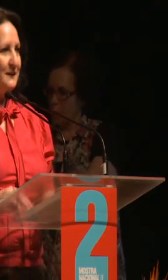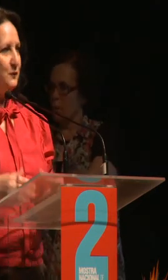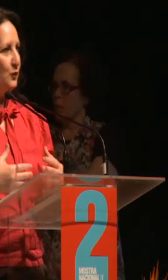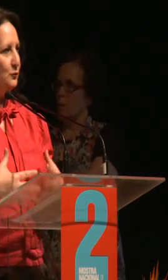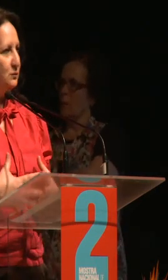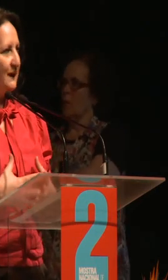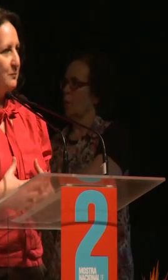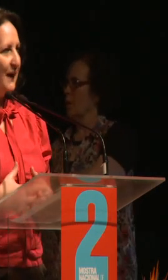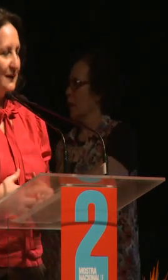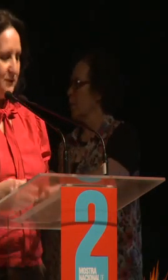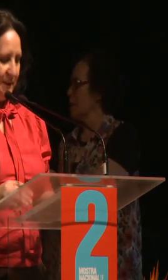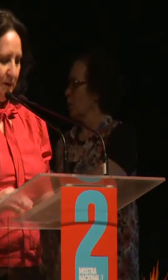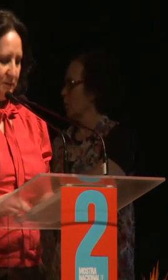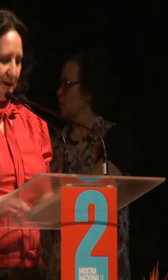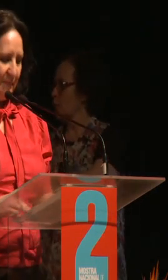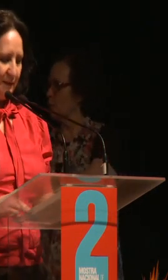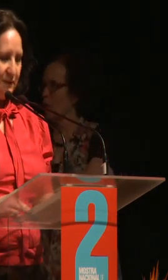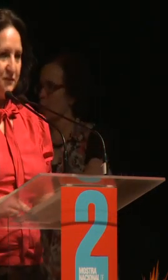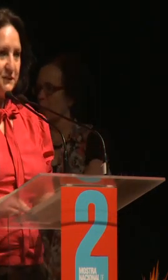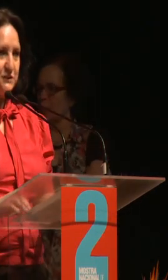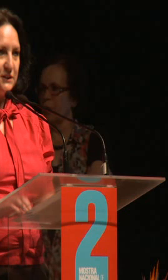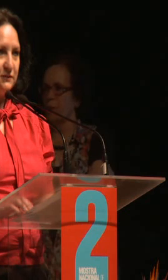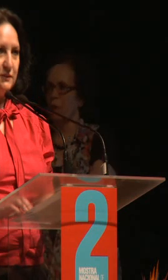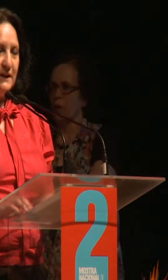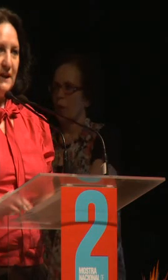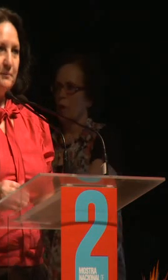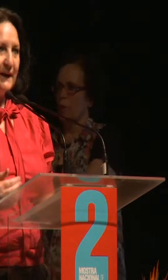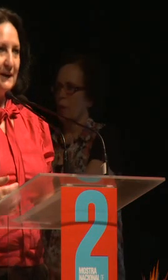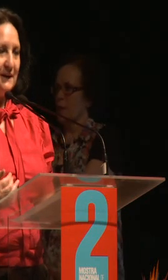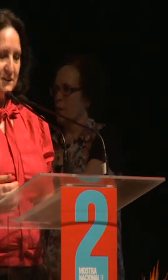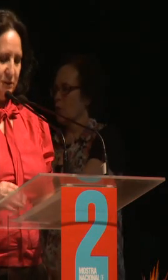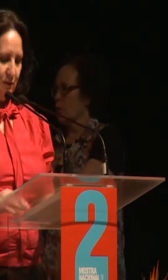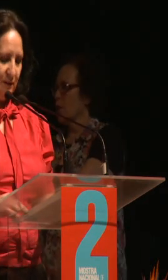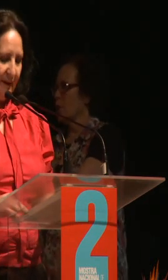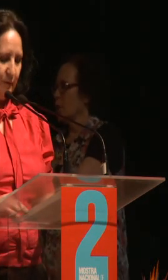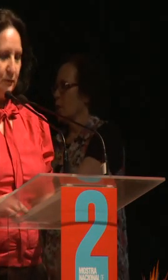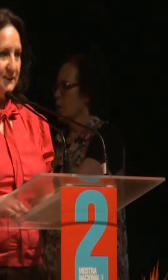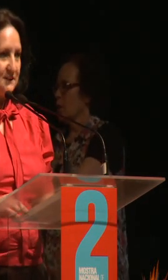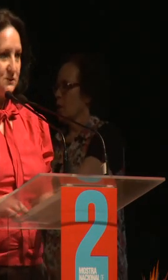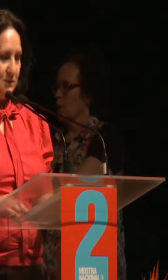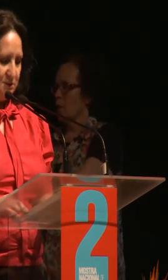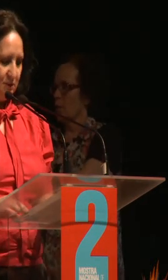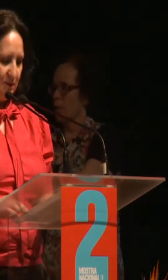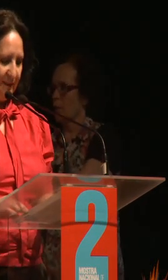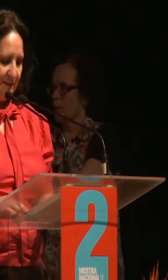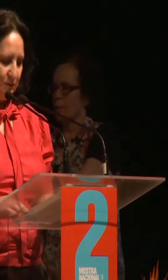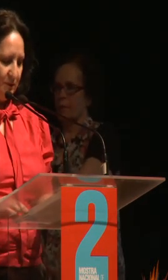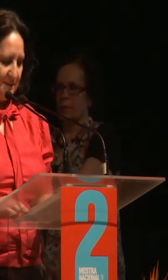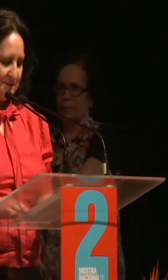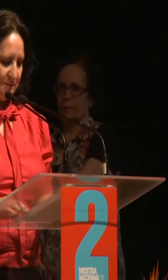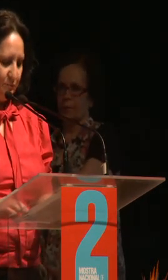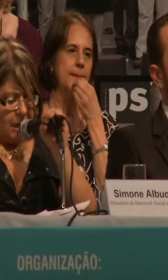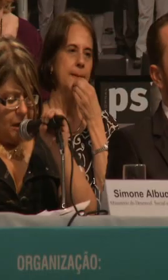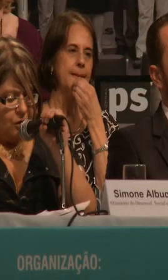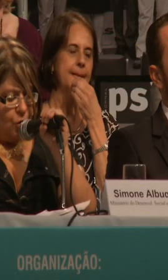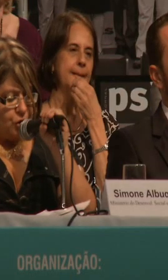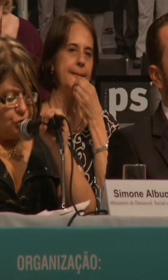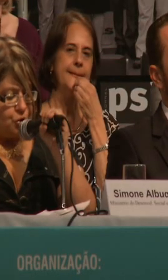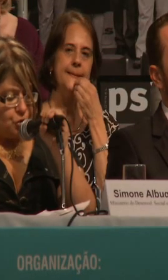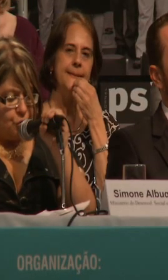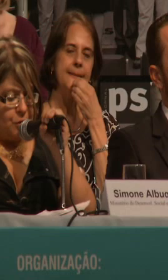tenham um trabalho que é um trabalho efetivo, que é para além de qualquer contexto e de qualquer natureza.